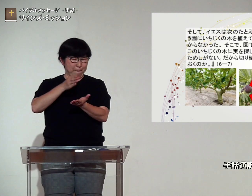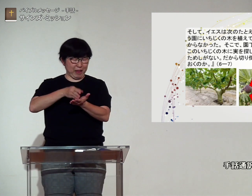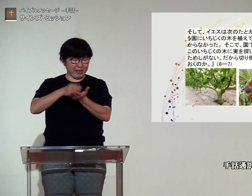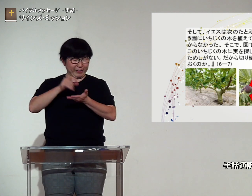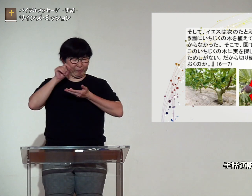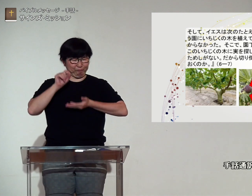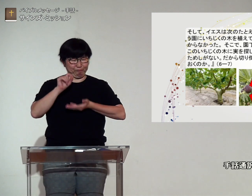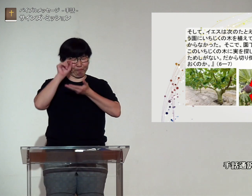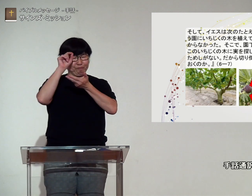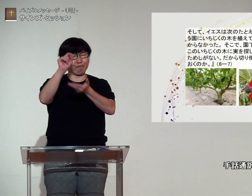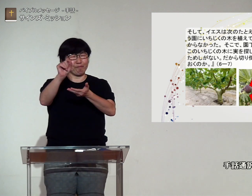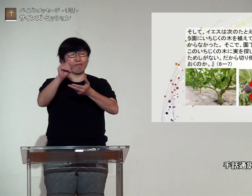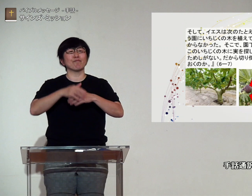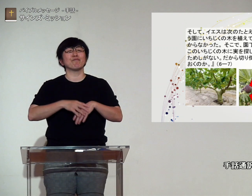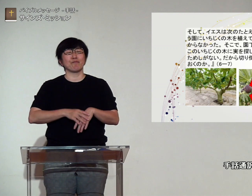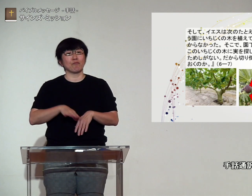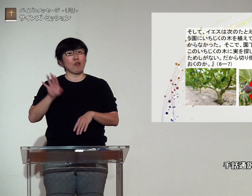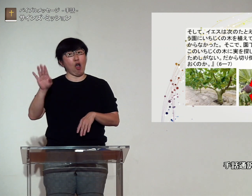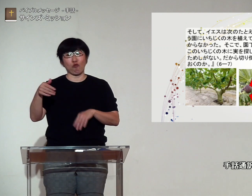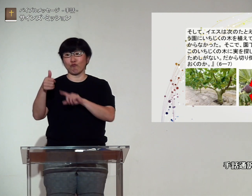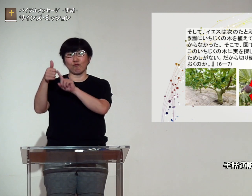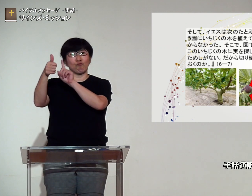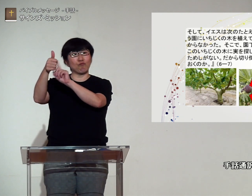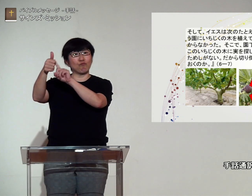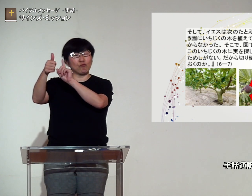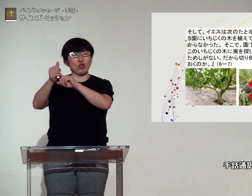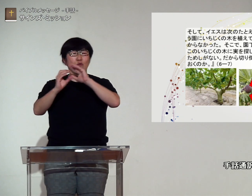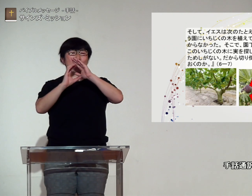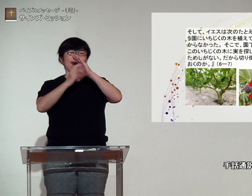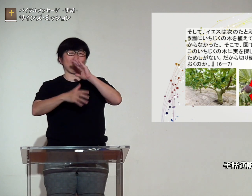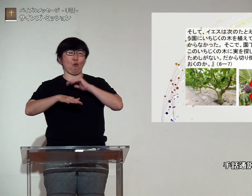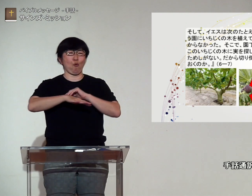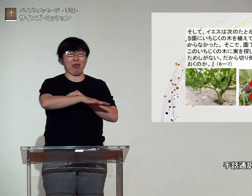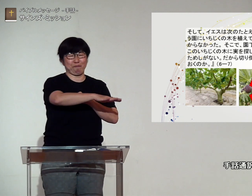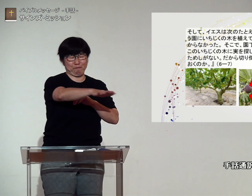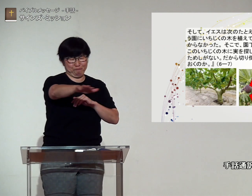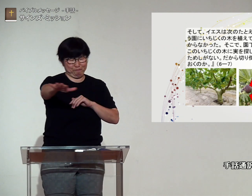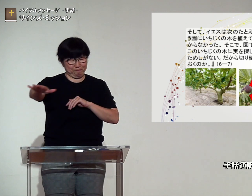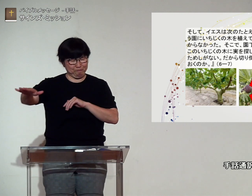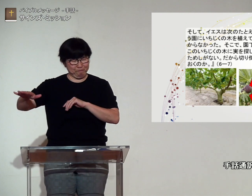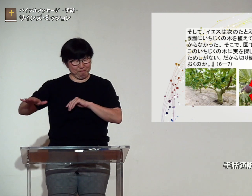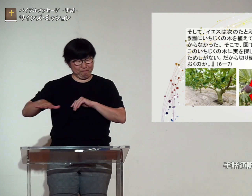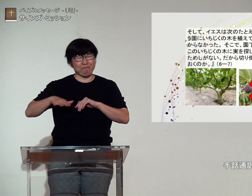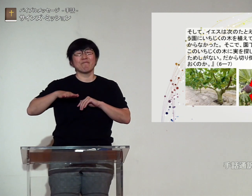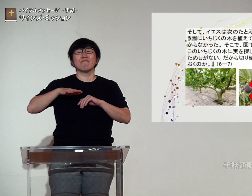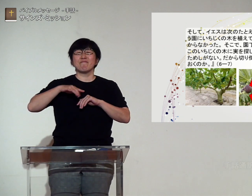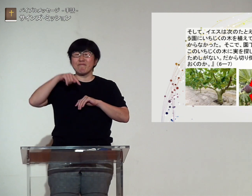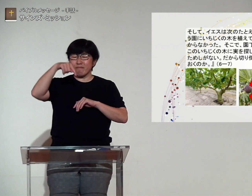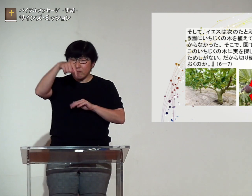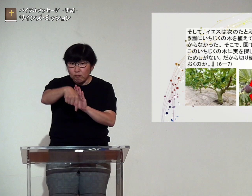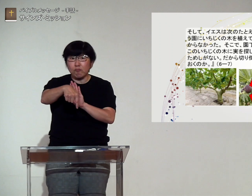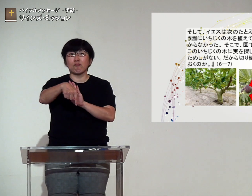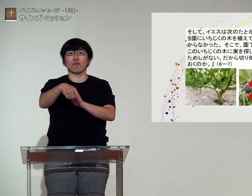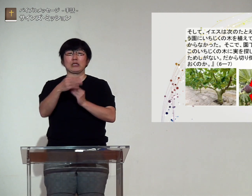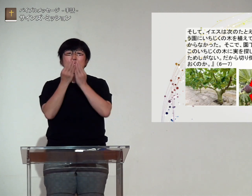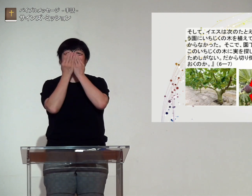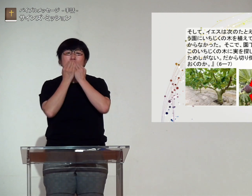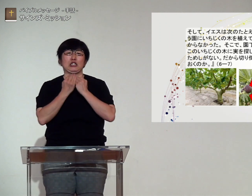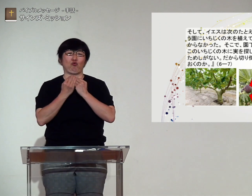イエス様はこのような例えを話されましたある人がブドウ園に一